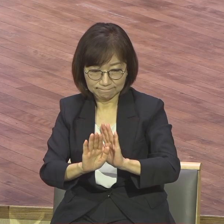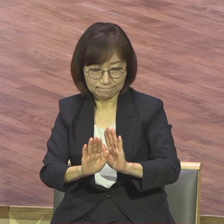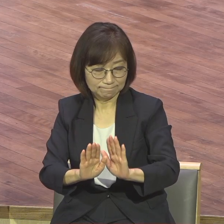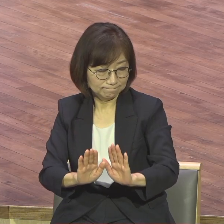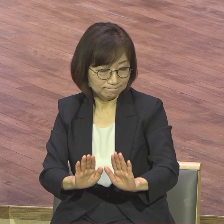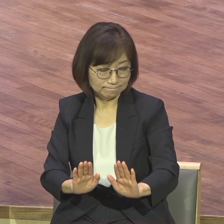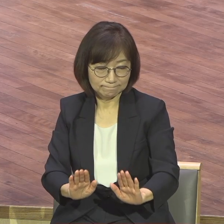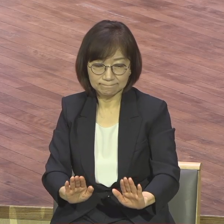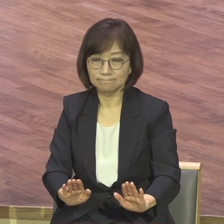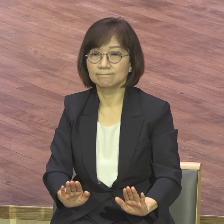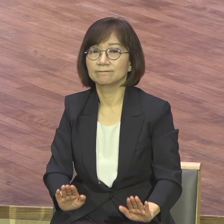정신되리라